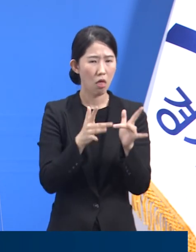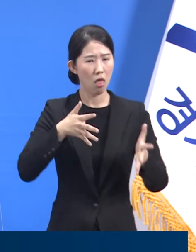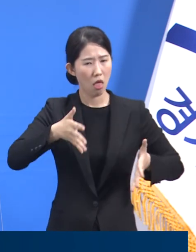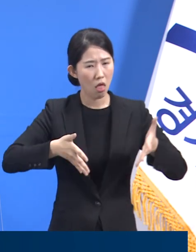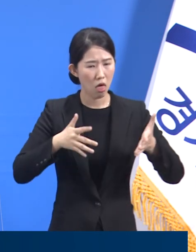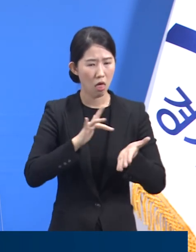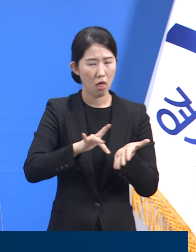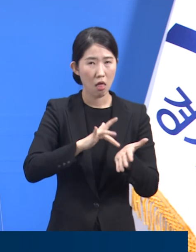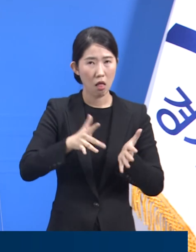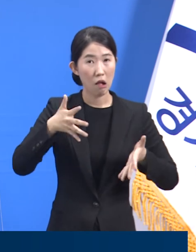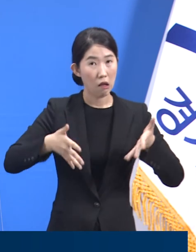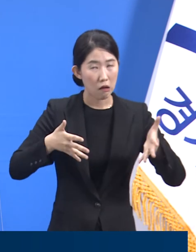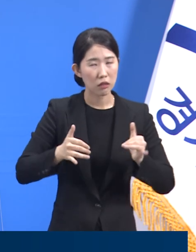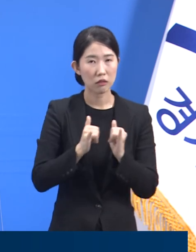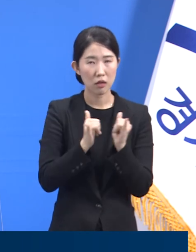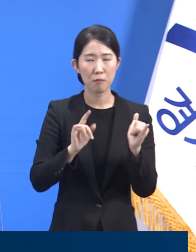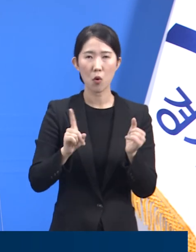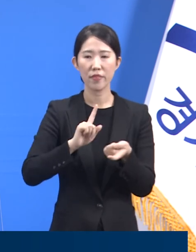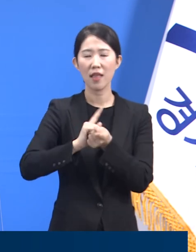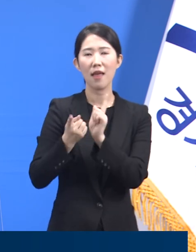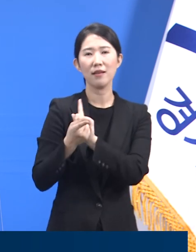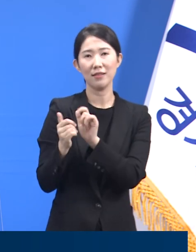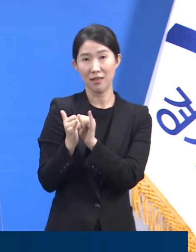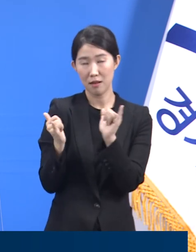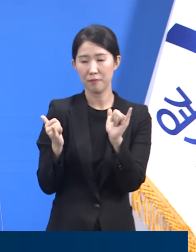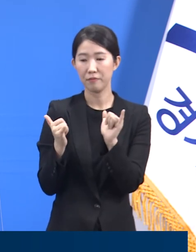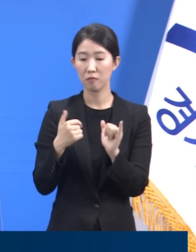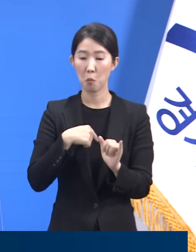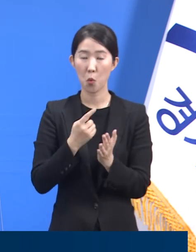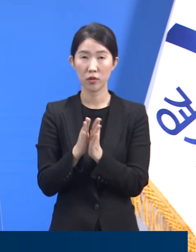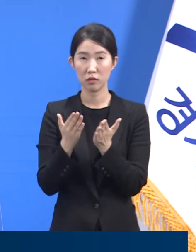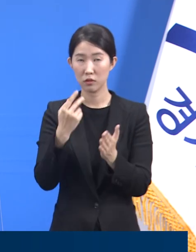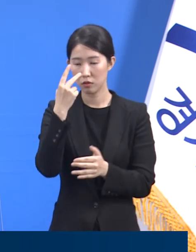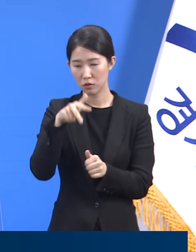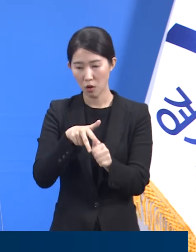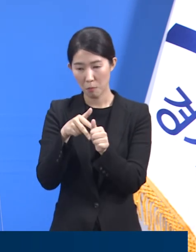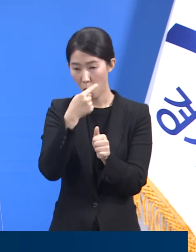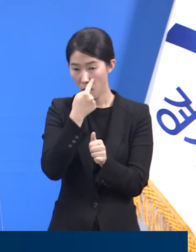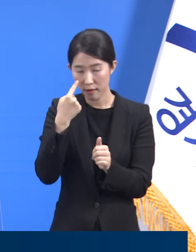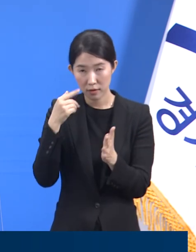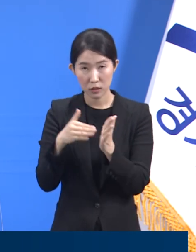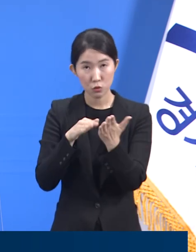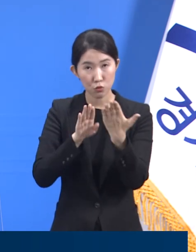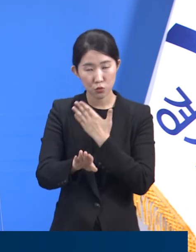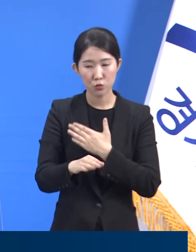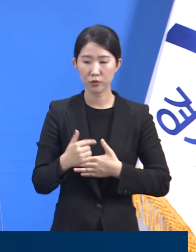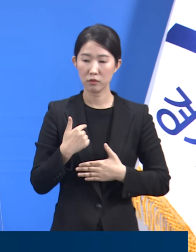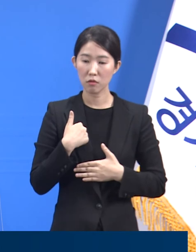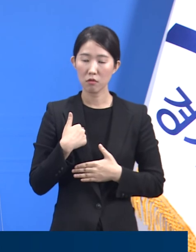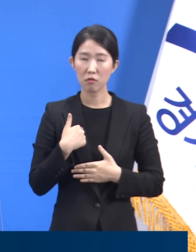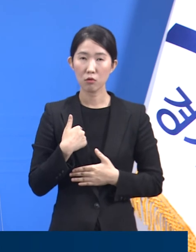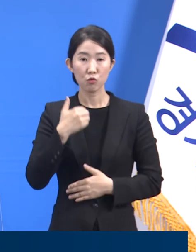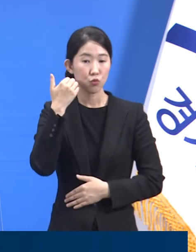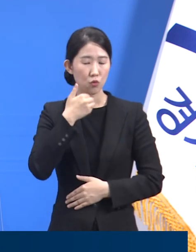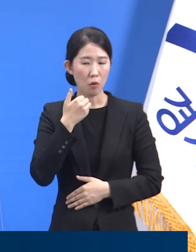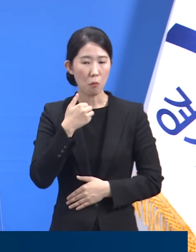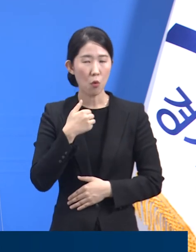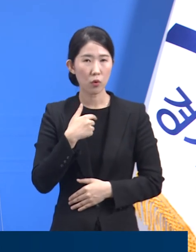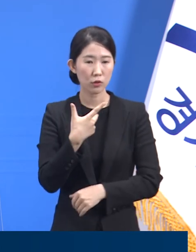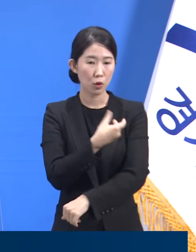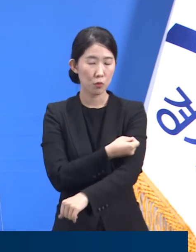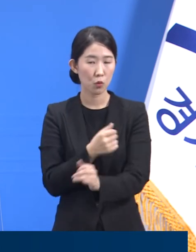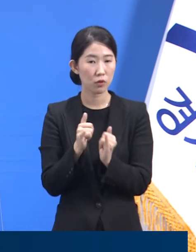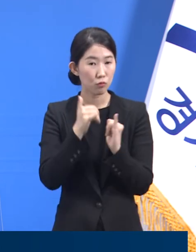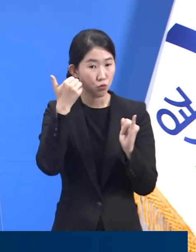대신하여 대리인의 본인 정보를 확인하고 접종 대상자와의 관계를 입력하는 방식으로 자녀가